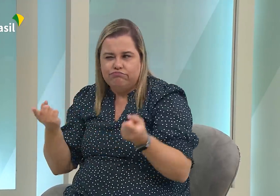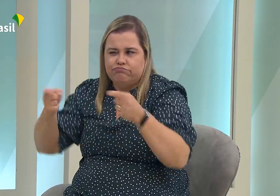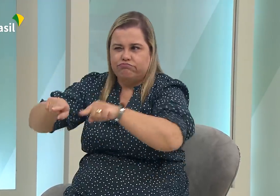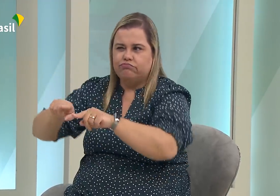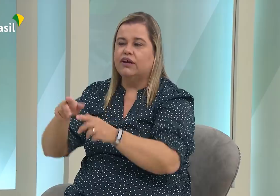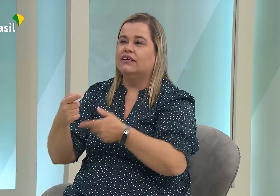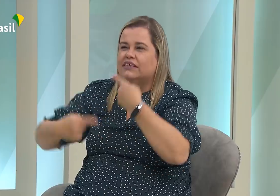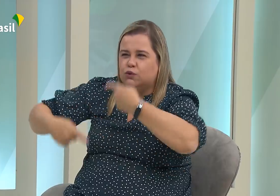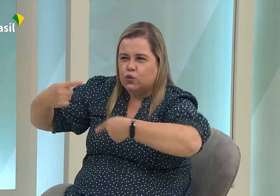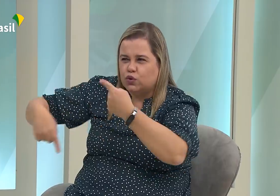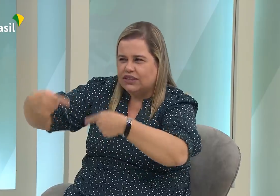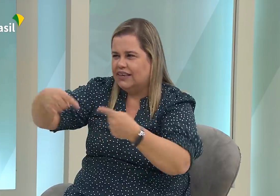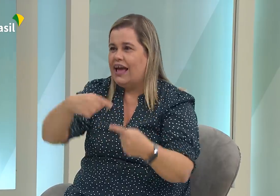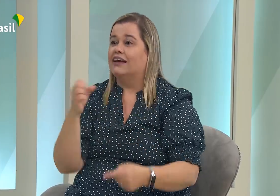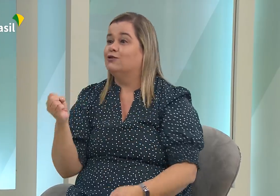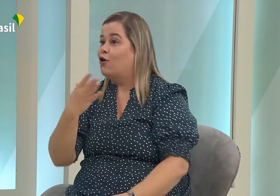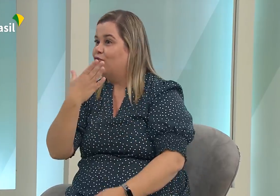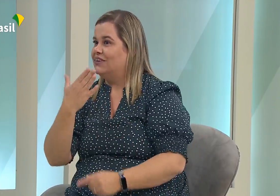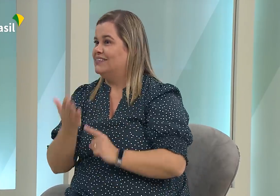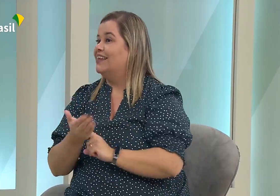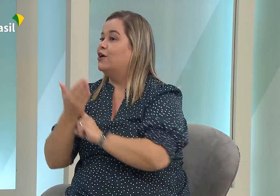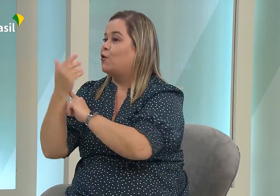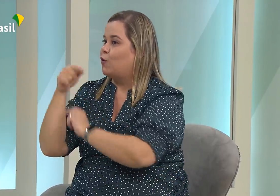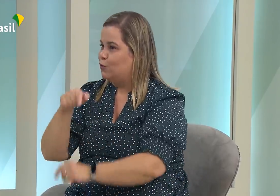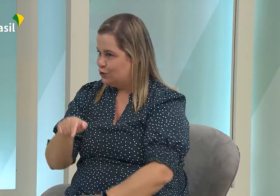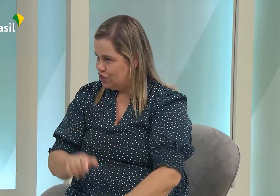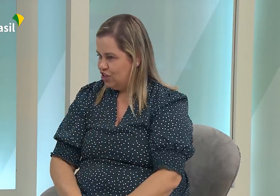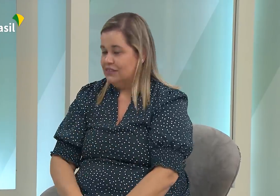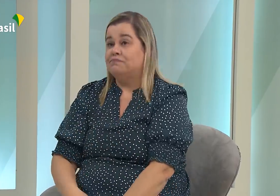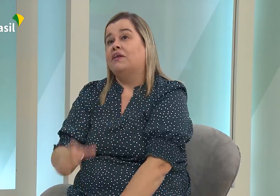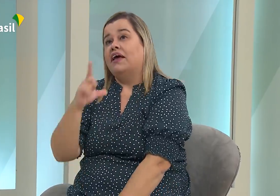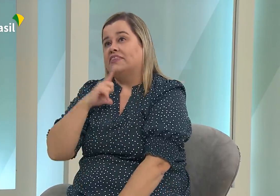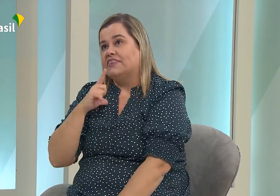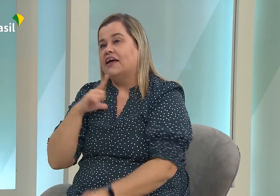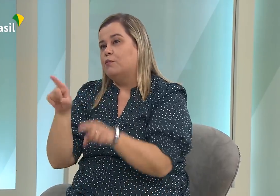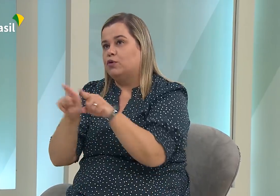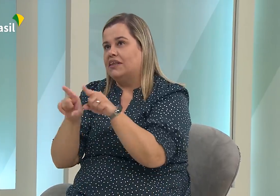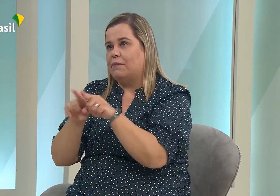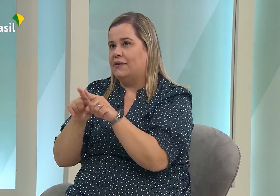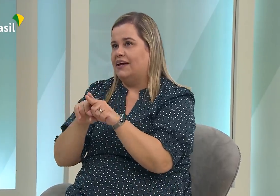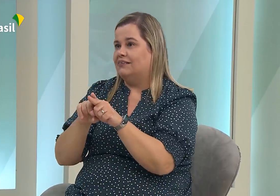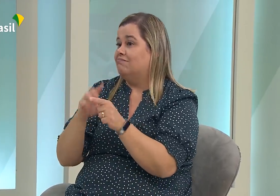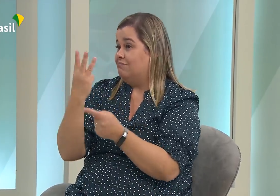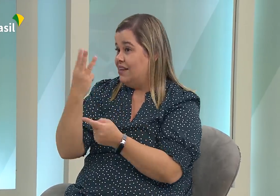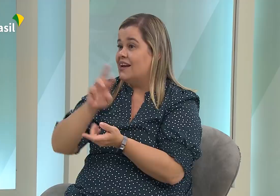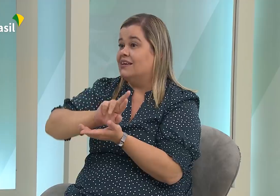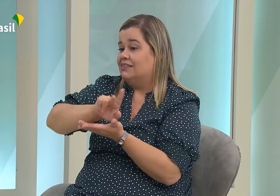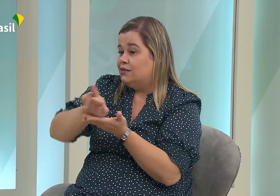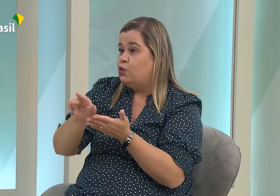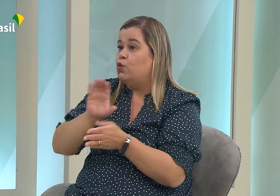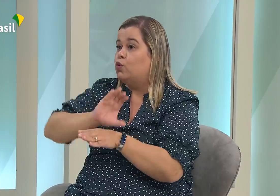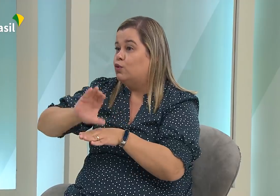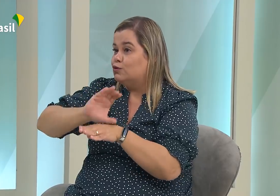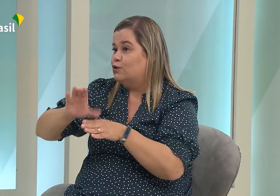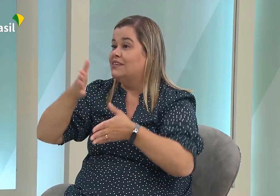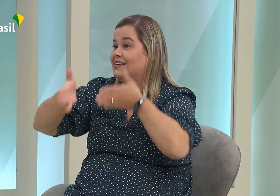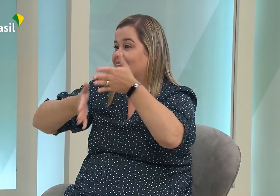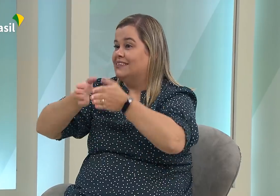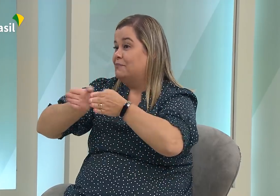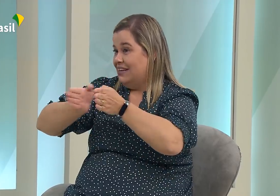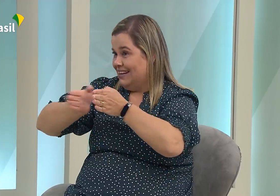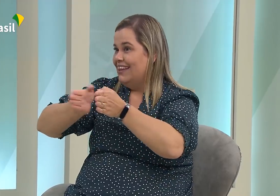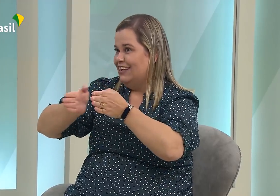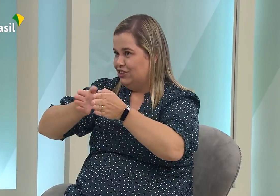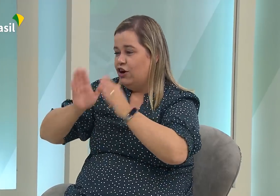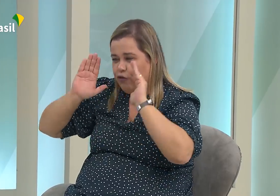Então, é muito importante estarmos discutindo também sobre novas tecnologias para as pessoas com deficiência. Também